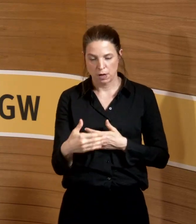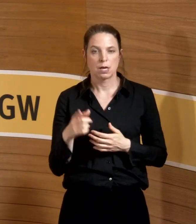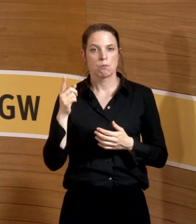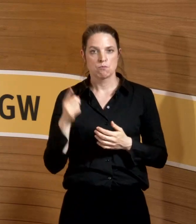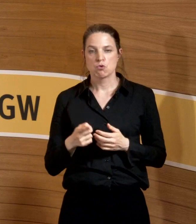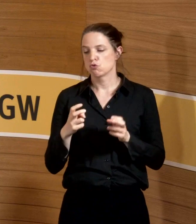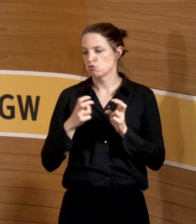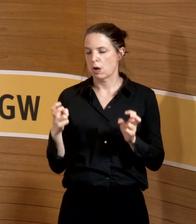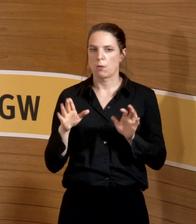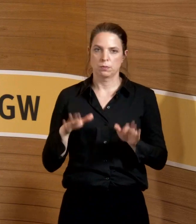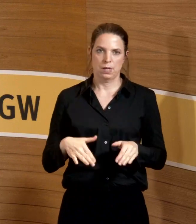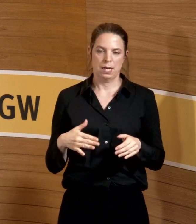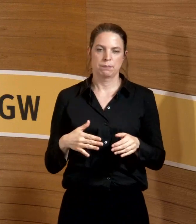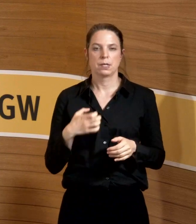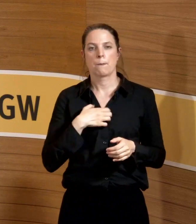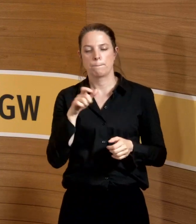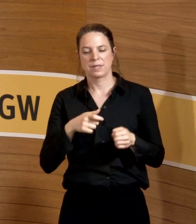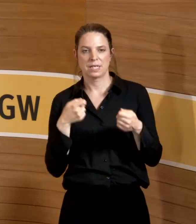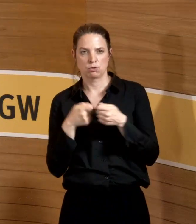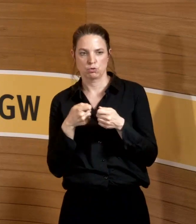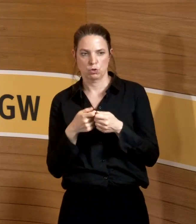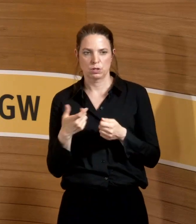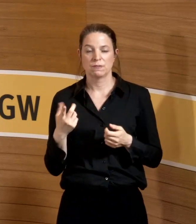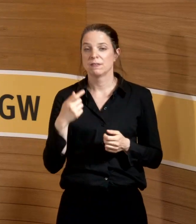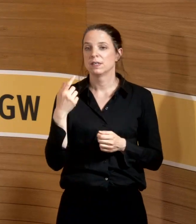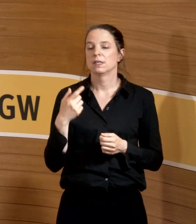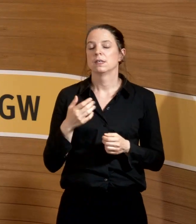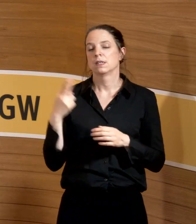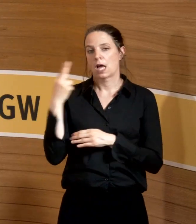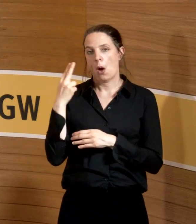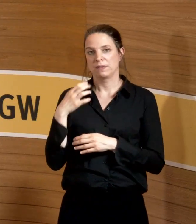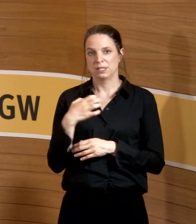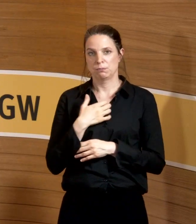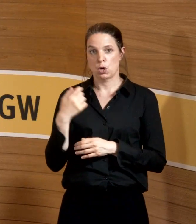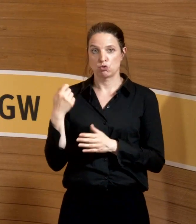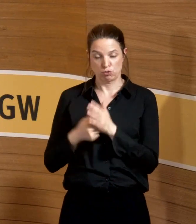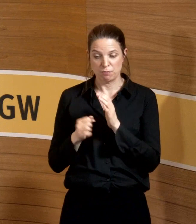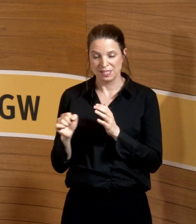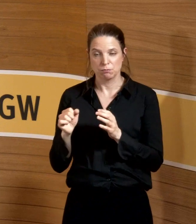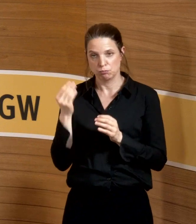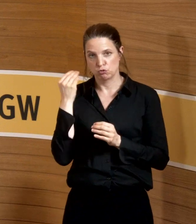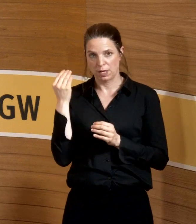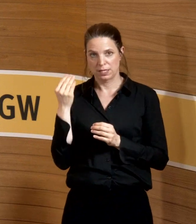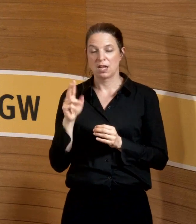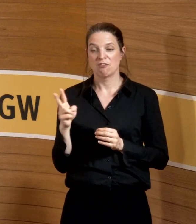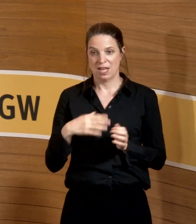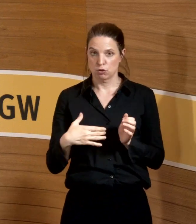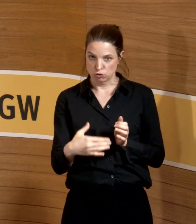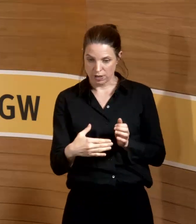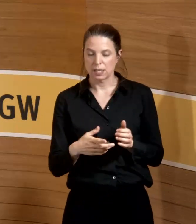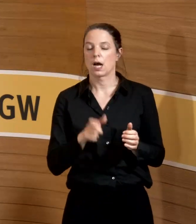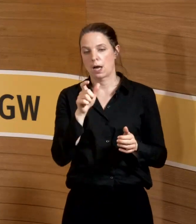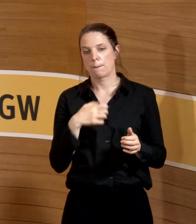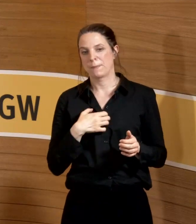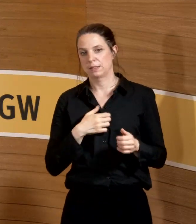Patientenkontakt. Wir hatten einen strafbewehrten Bescheid von unserer Aufsichtsbehörde, dass wir keine Schwangere mehr im Patientenkontakt arbeiten lassen